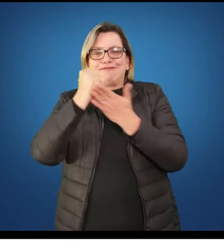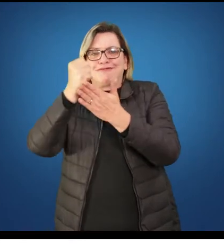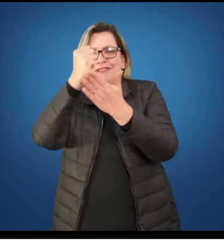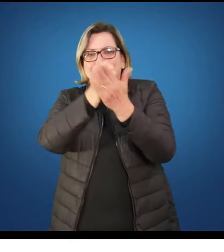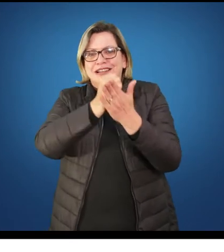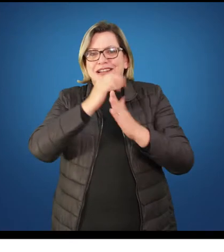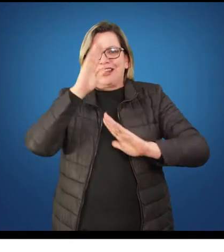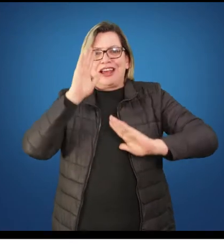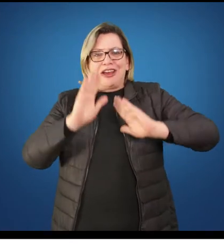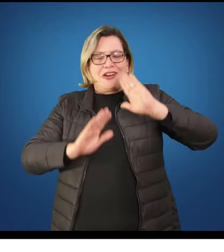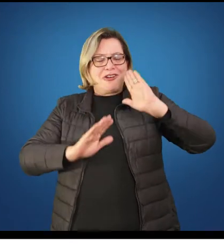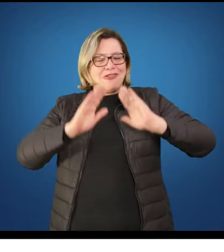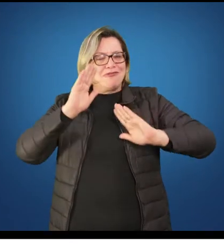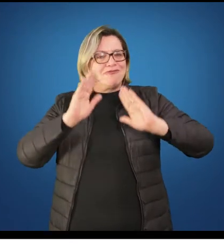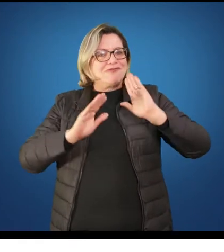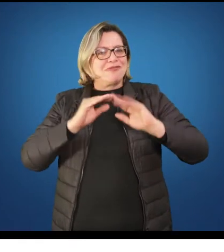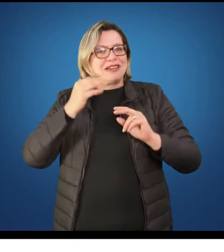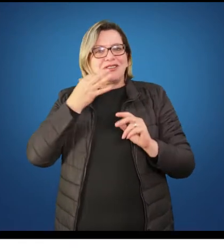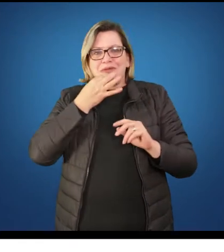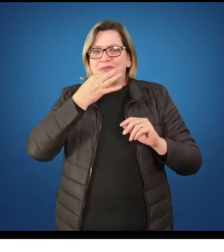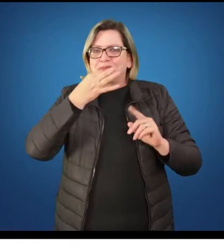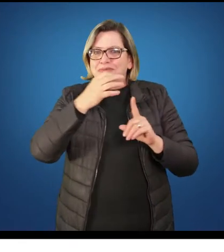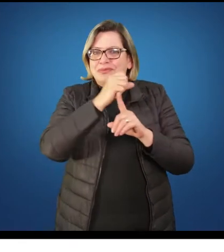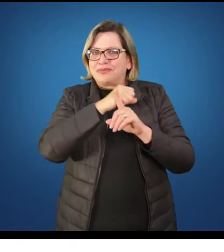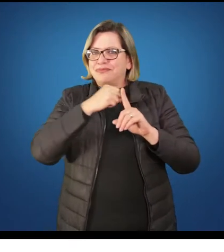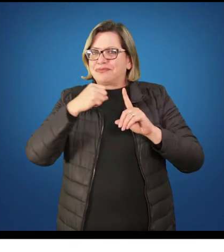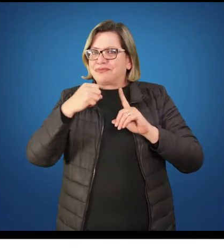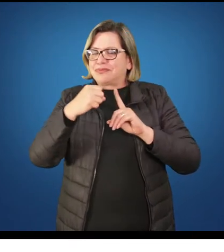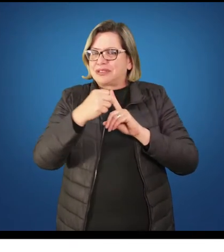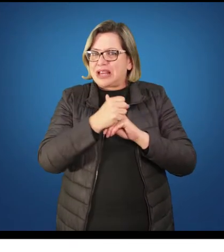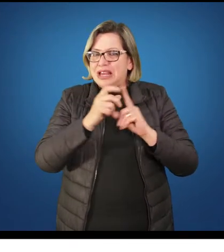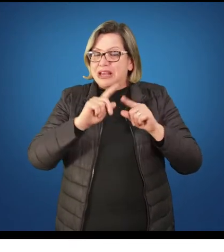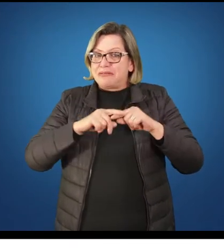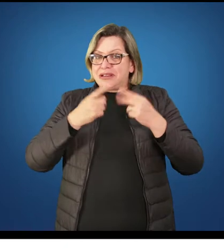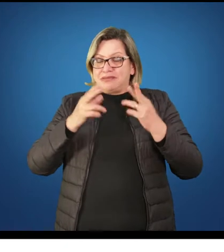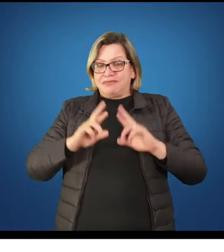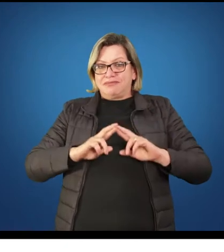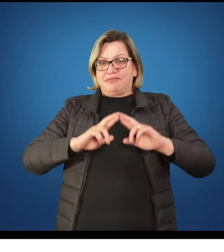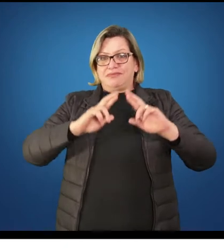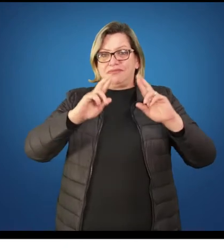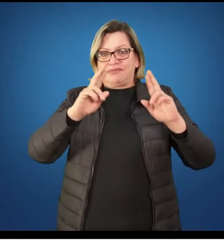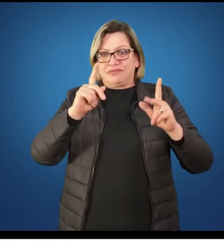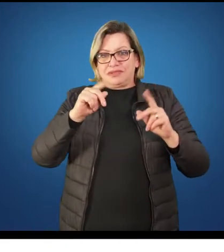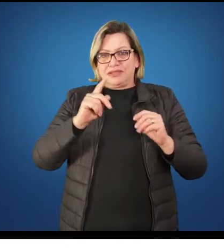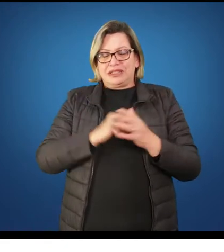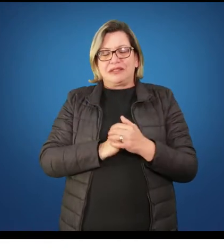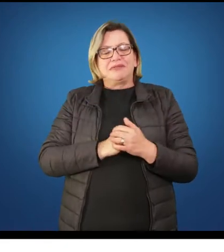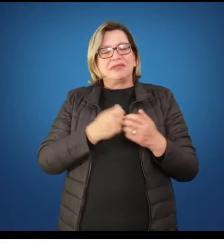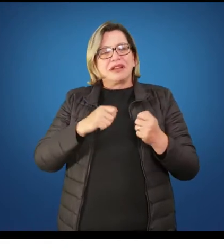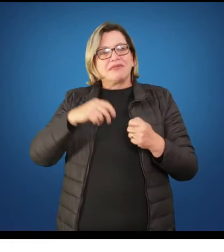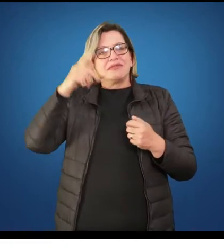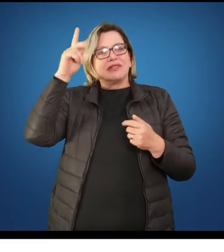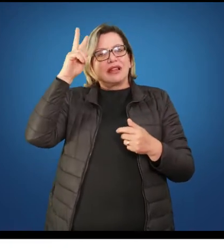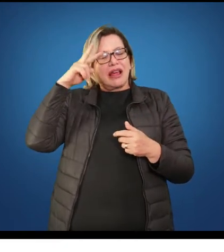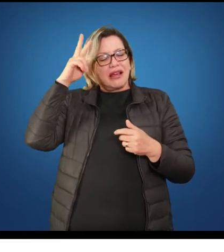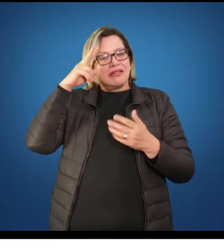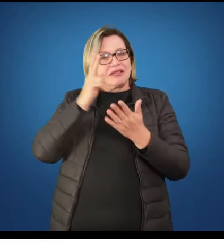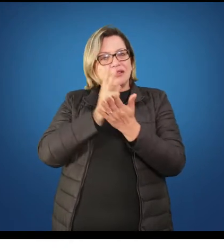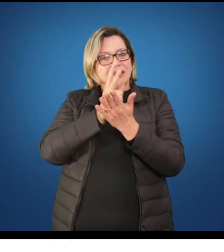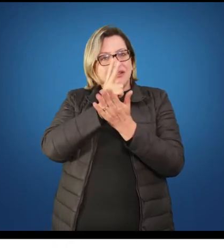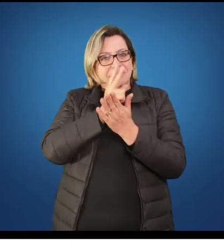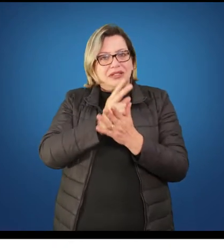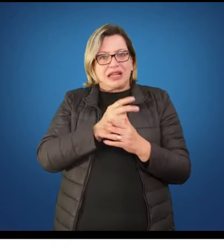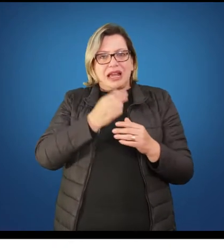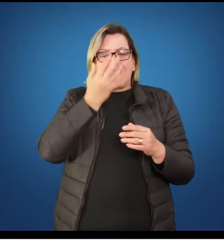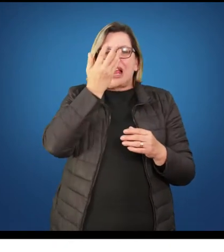de agir, de reagir e de interagir com as pessoas. Então, isso é fundamental para que a gente pensar no nosso